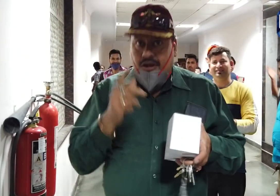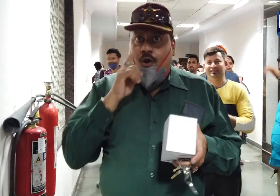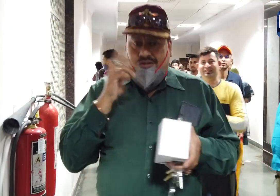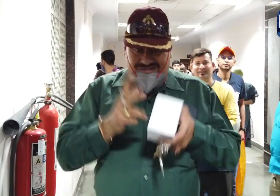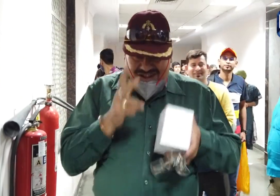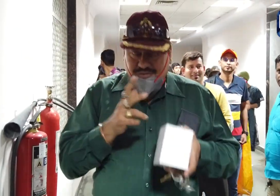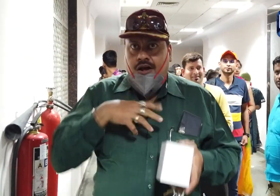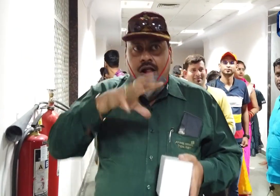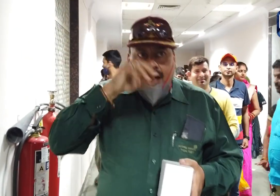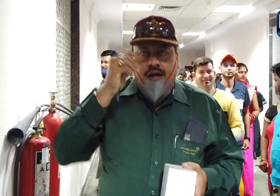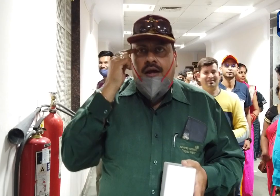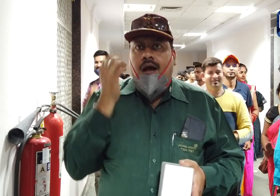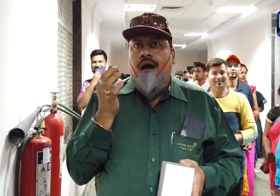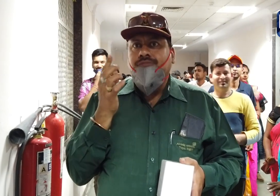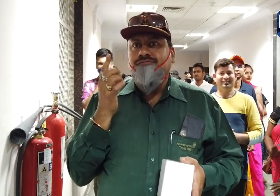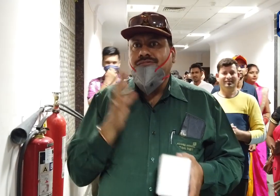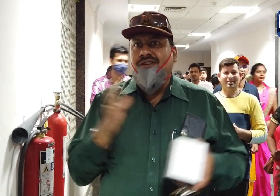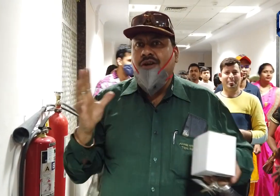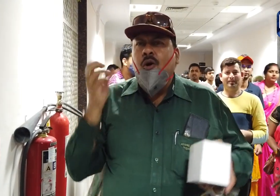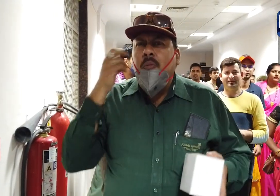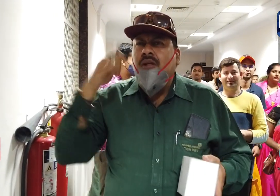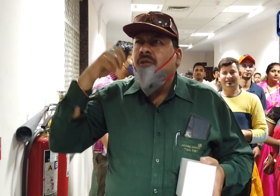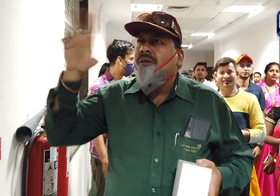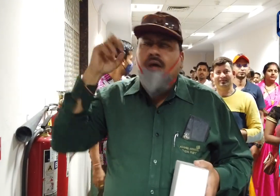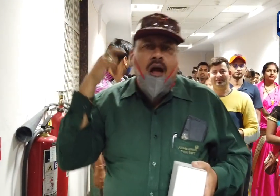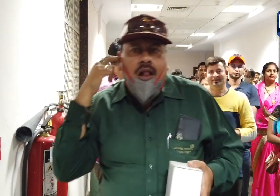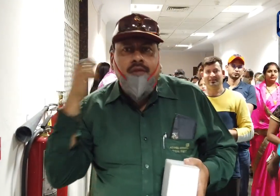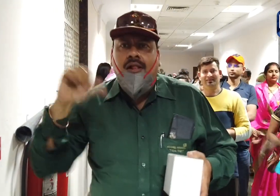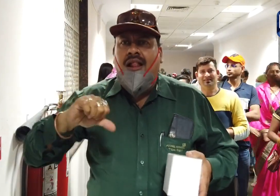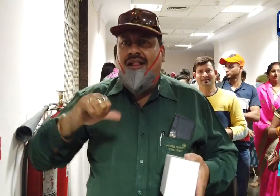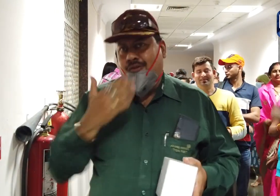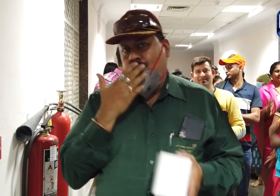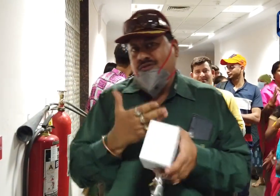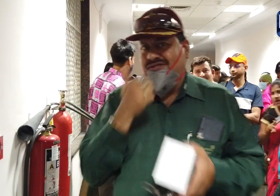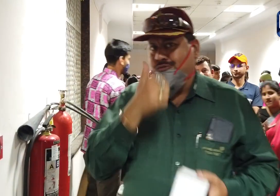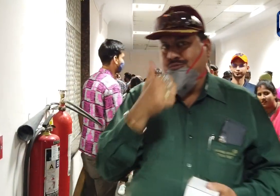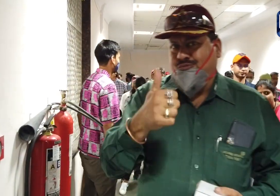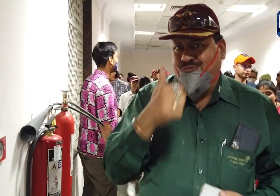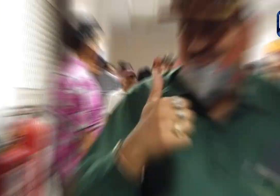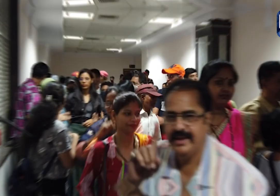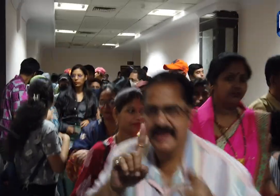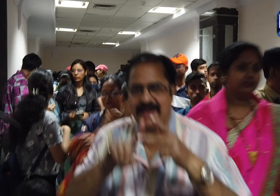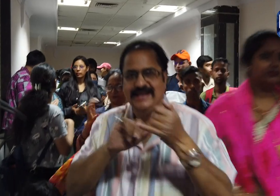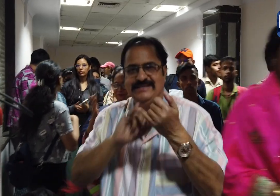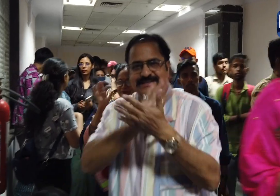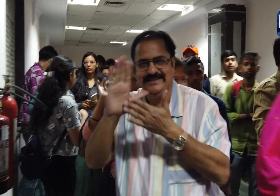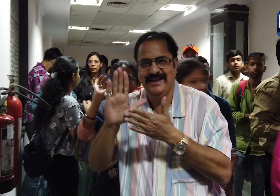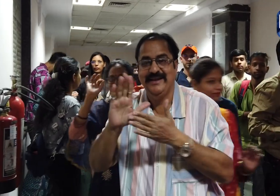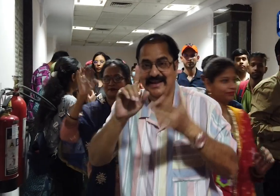व्याक्या ने मुझे कहानी को स्पर्स्ट्रूप से समझने में मदद की जबकि मैं बोले गए समबादों को नहीं समझता धन्यवाद सुनने वाले लोगों के लिए